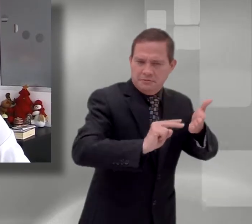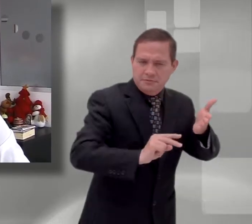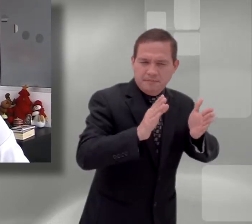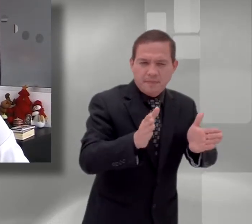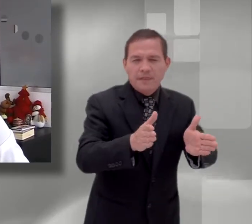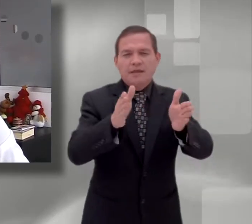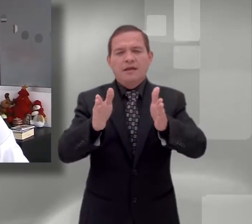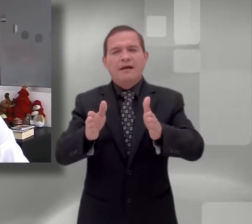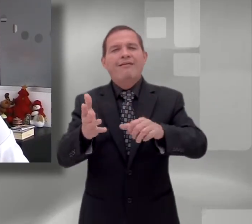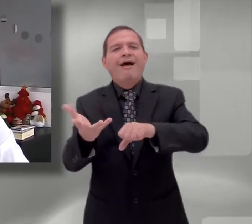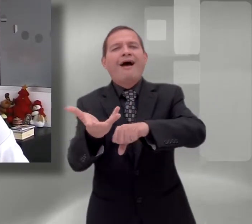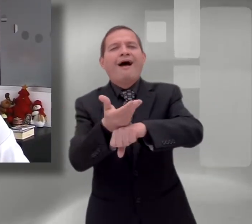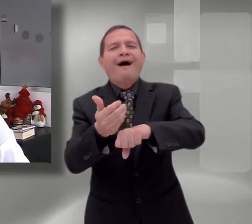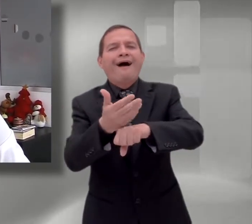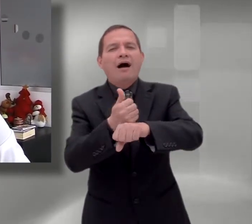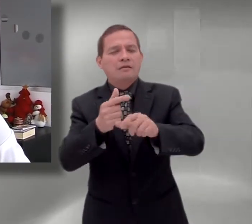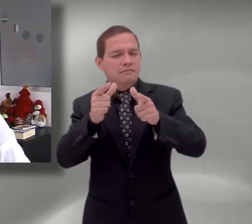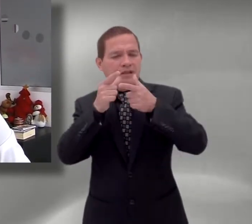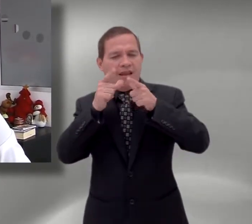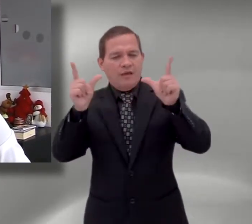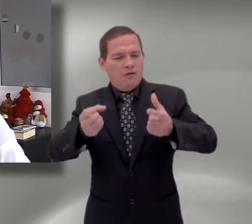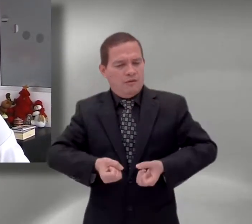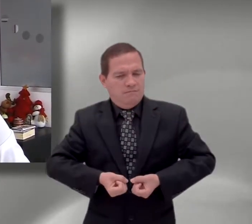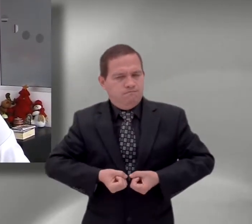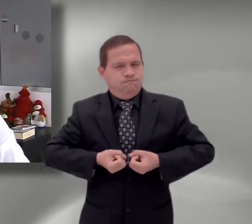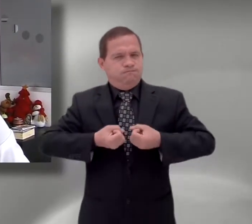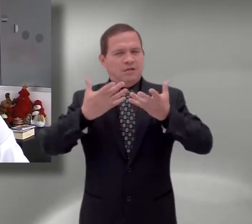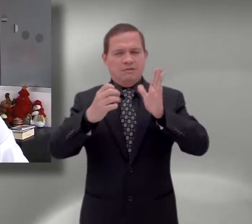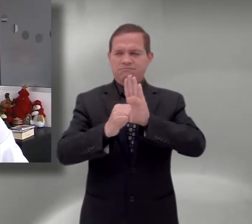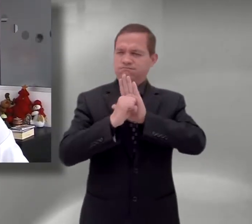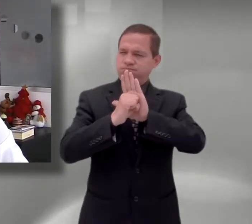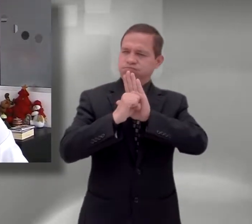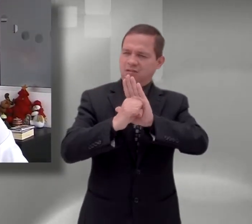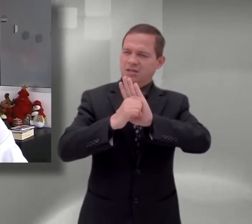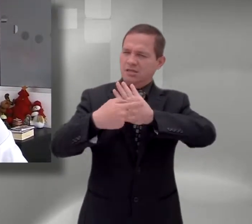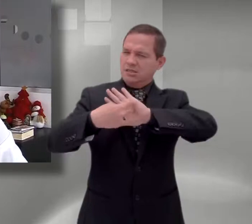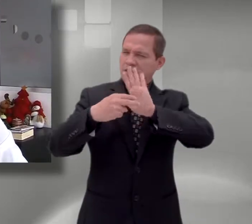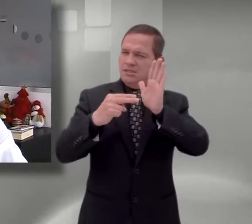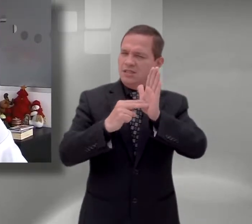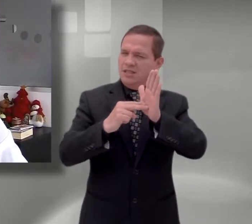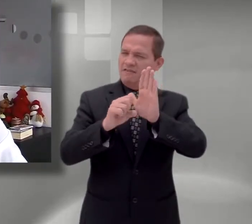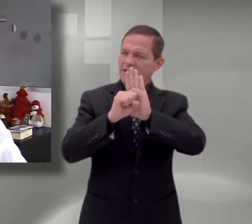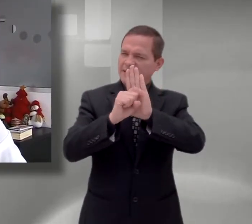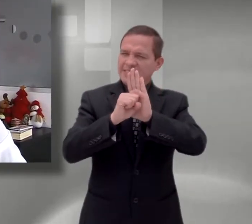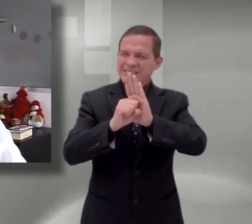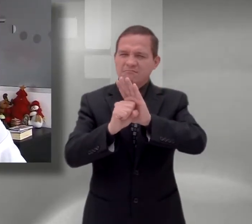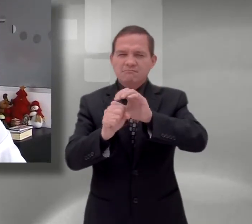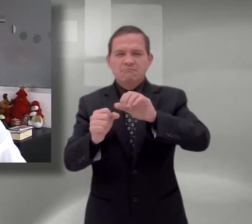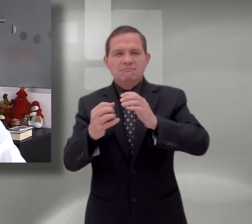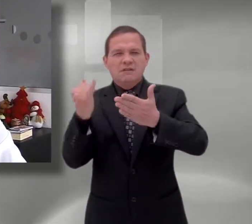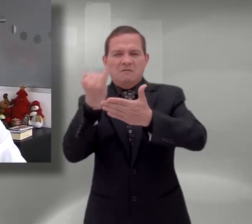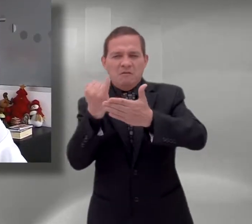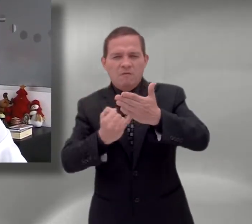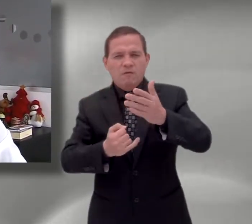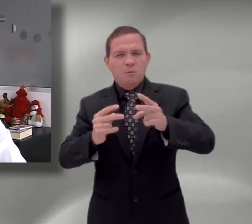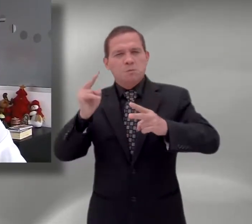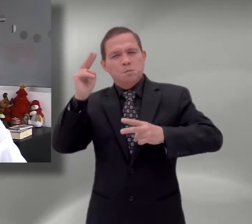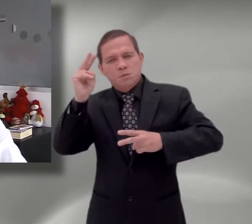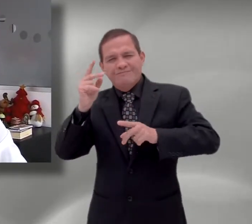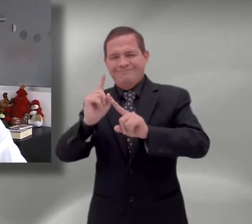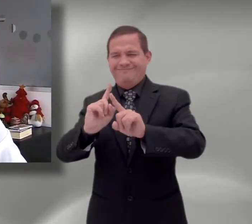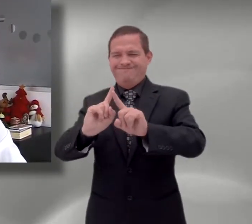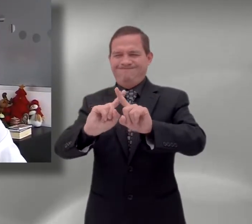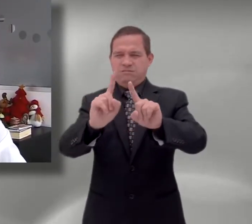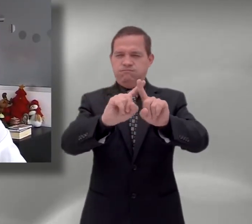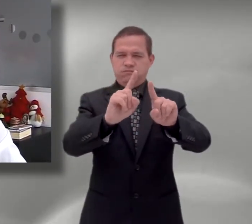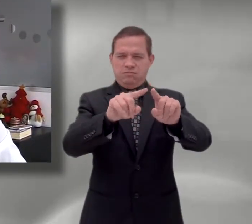el de los lenguajes que como creaciones humanas sirven para cifrar el significado de las palabras expresivas desde signos diferentes a lo lingüístico,